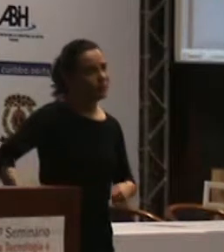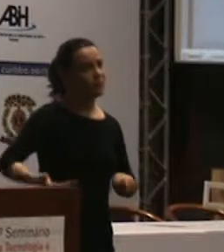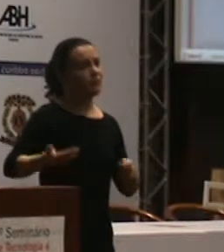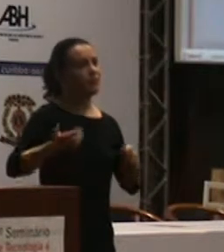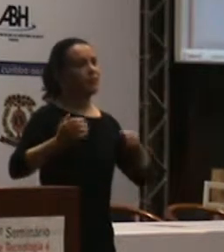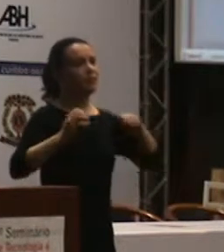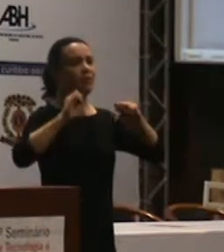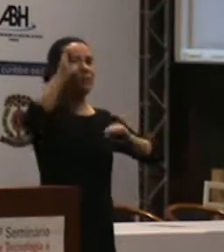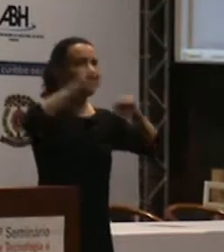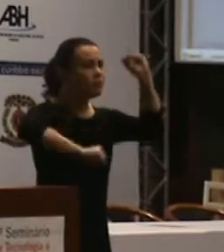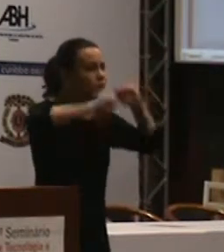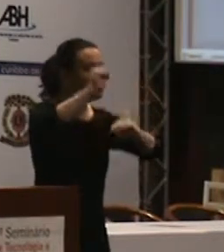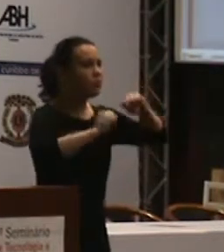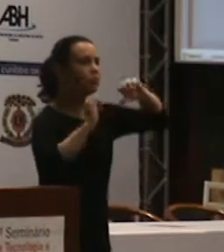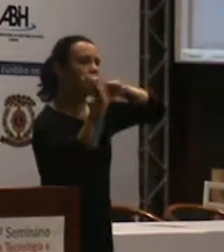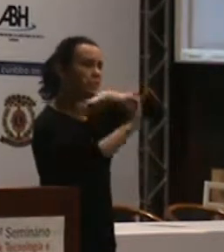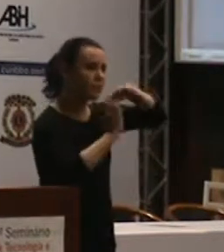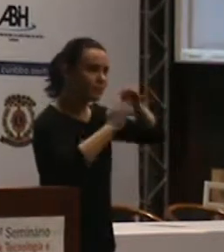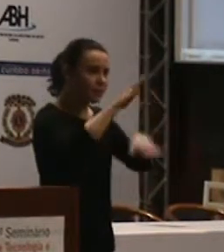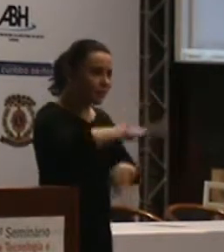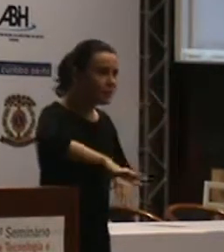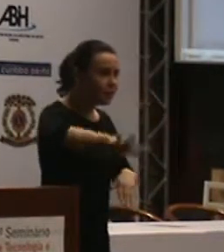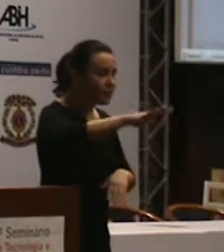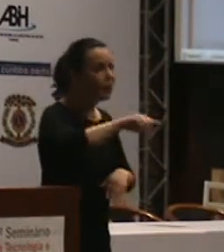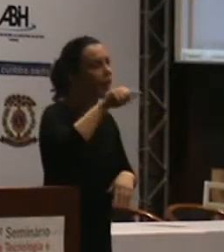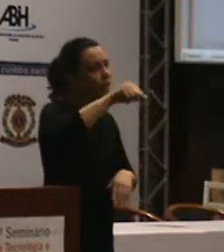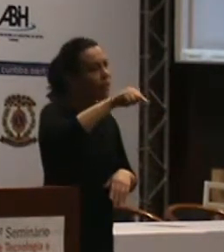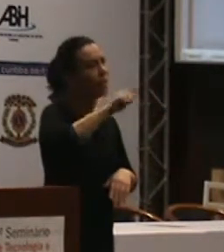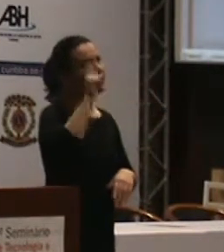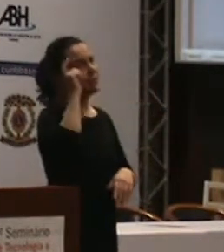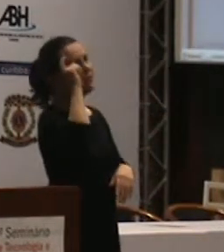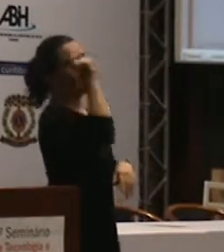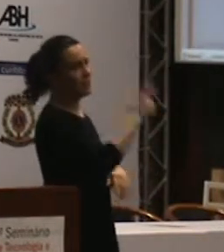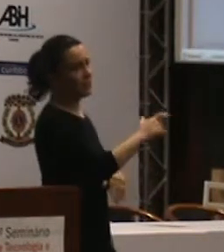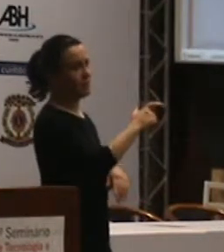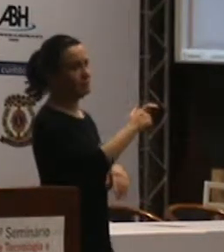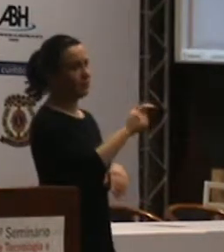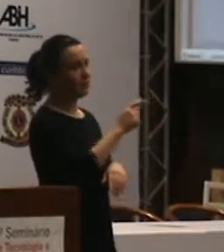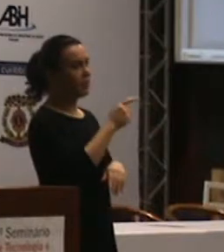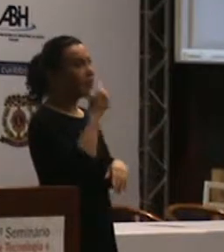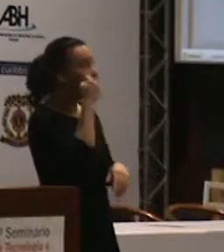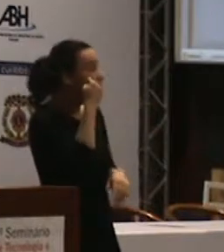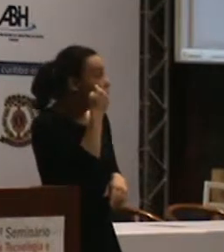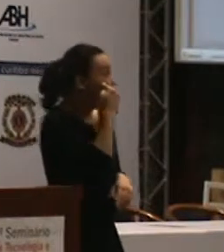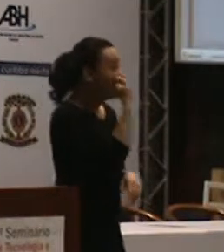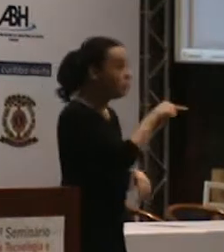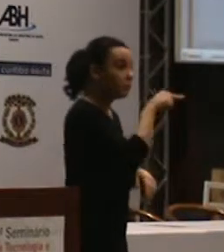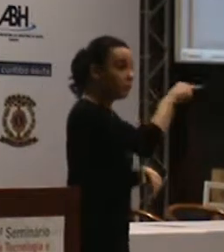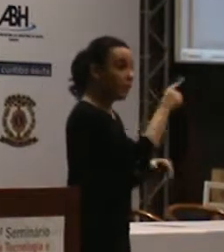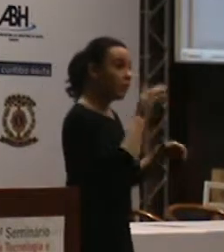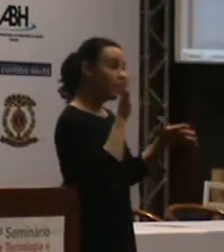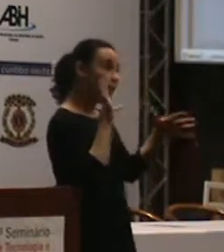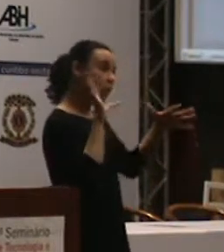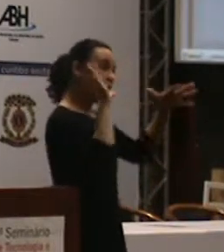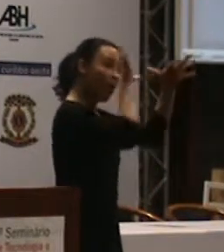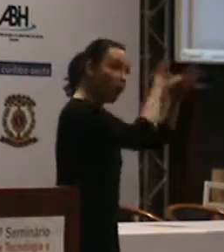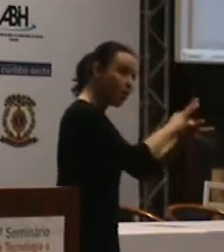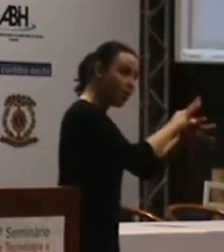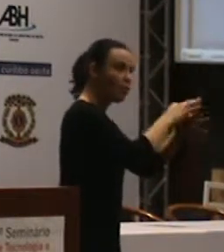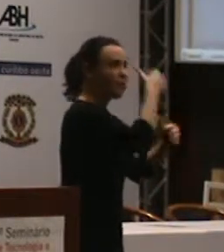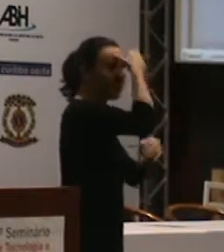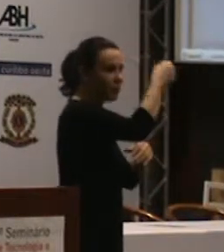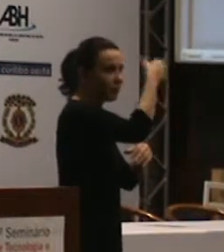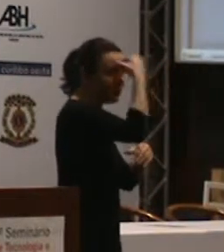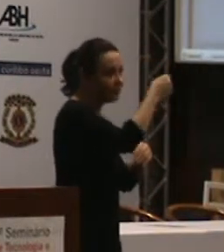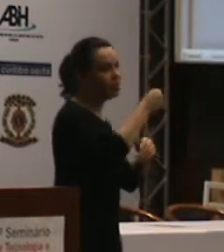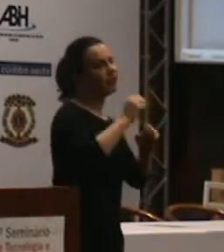indústria pegue esse item e comece a reproduzir. Na verdade, é uma sequência. É a universidade que